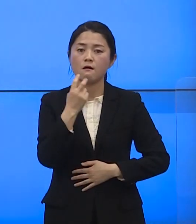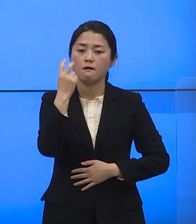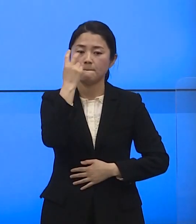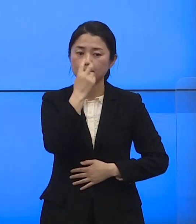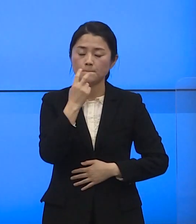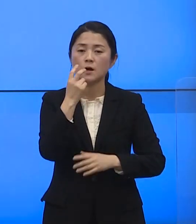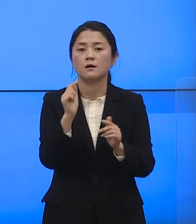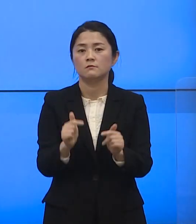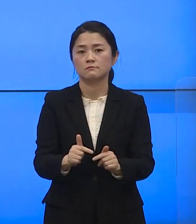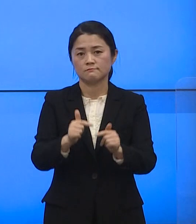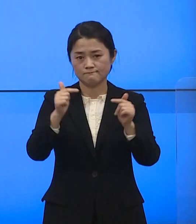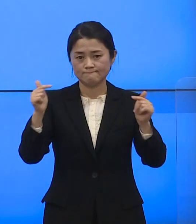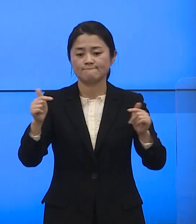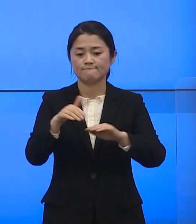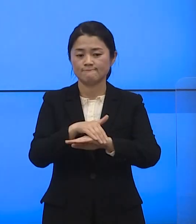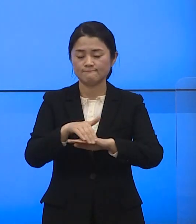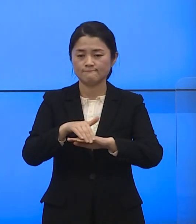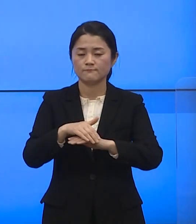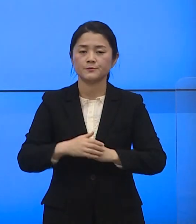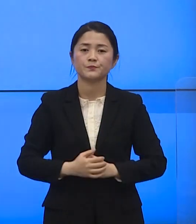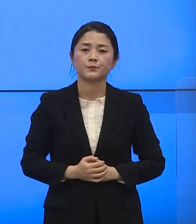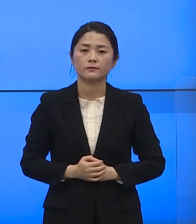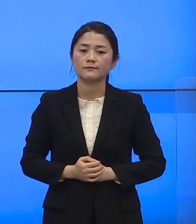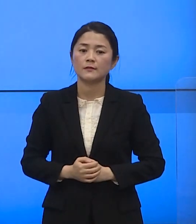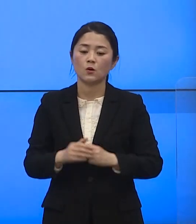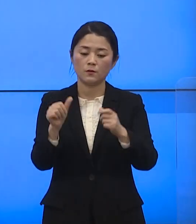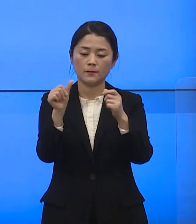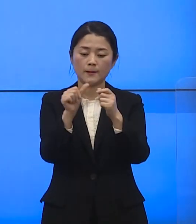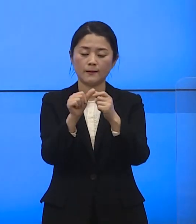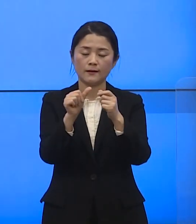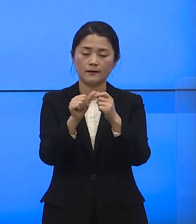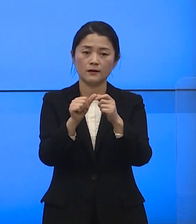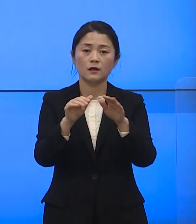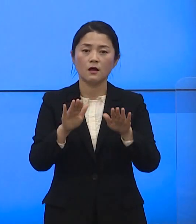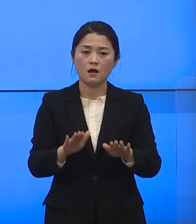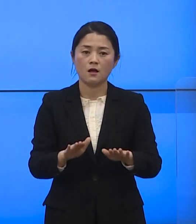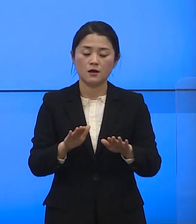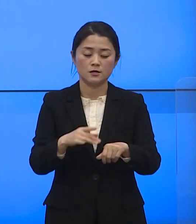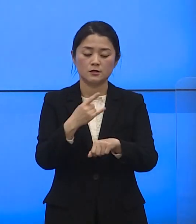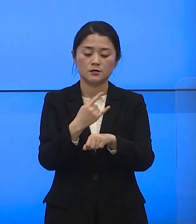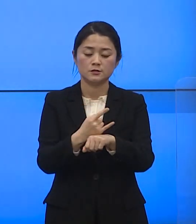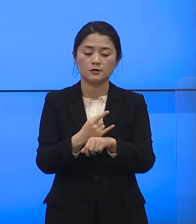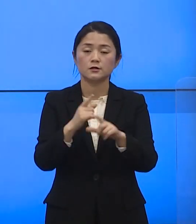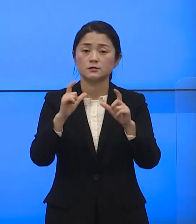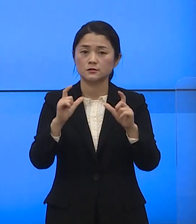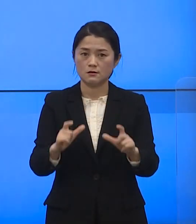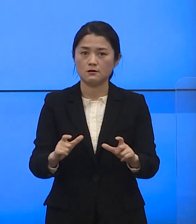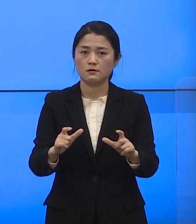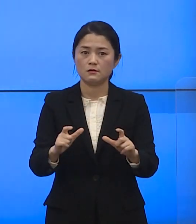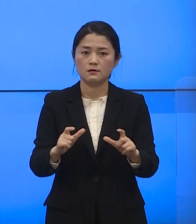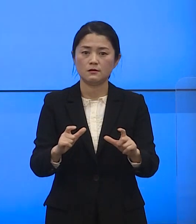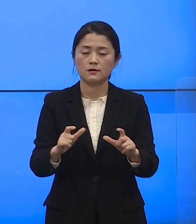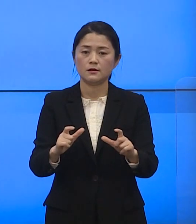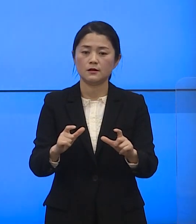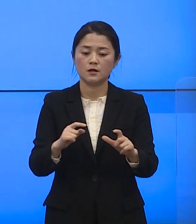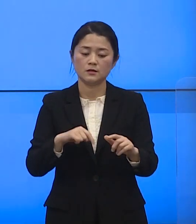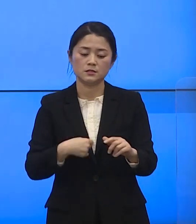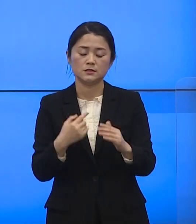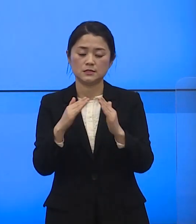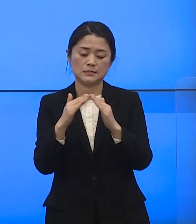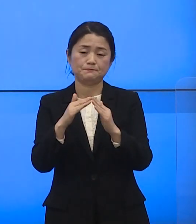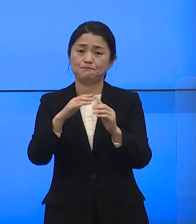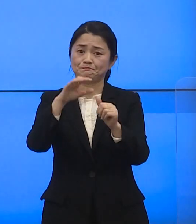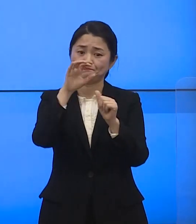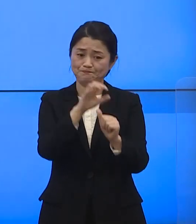확대해 나가겠습니다 다섯째 현재 의성군의 자가격리자는